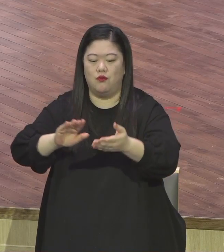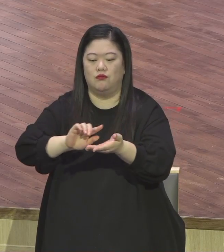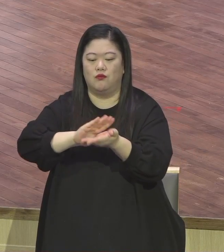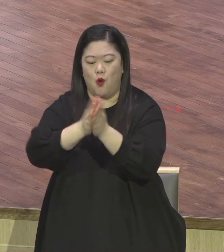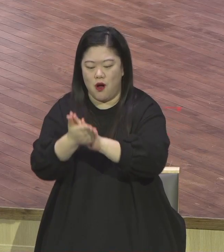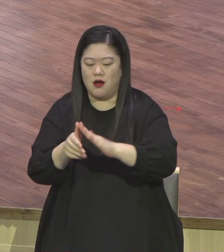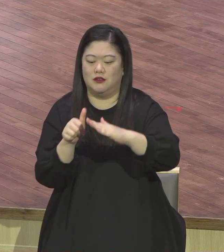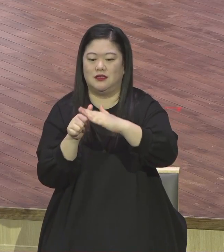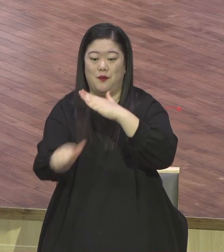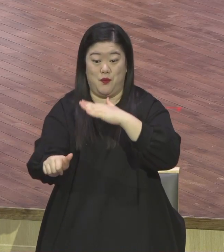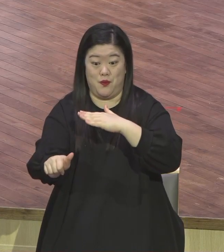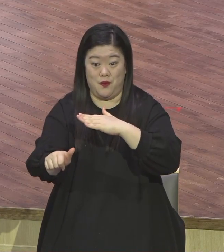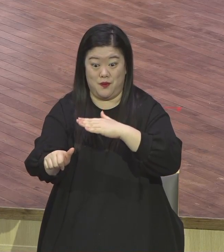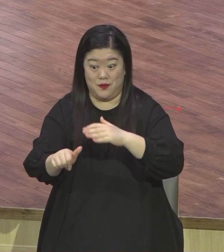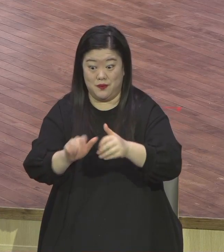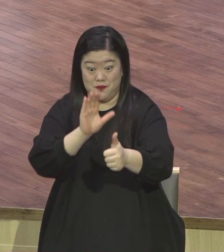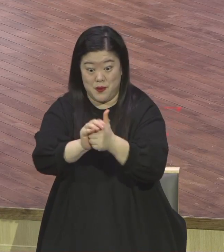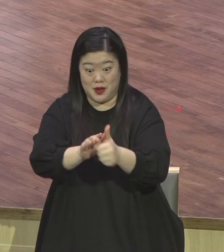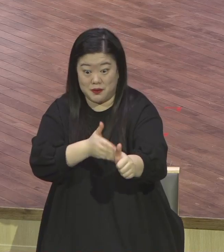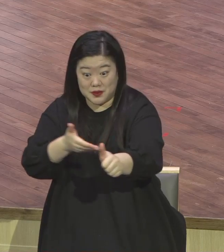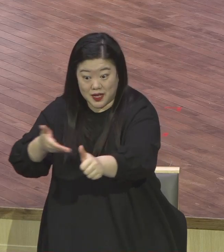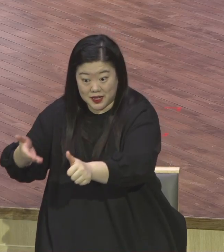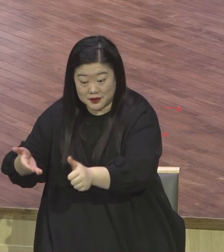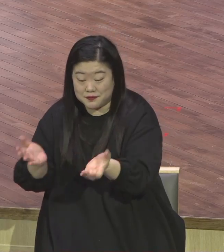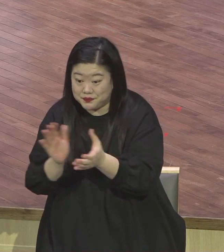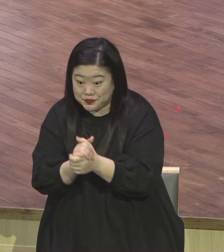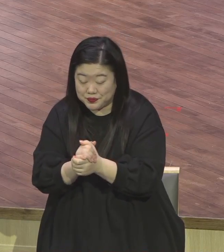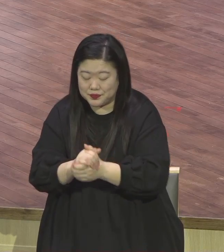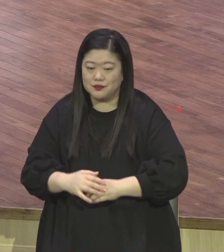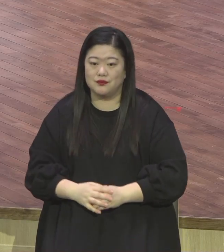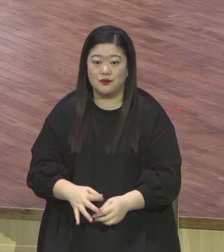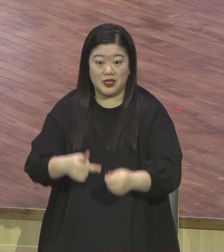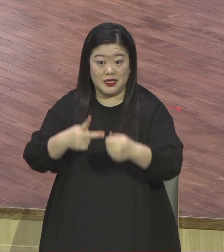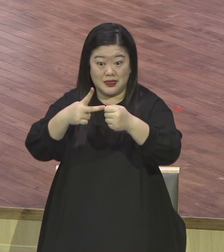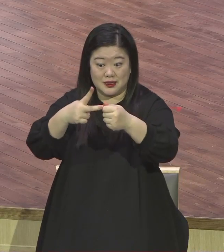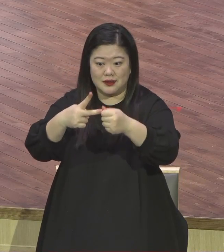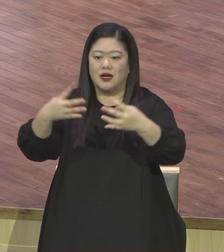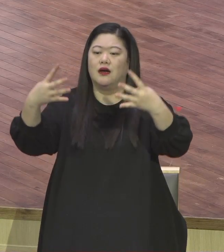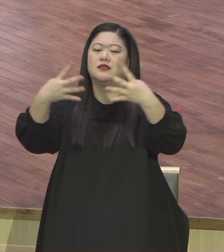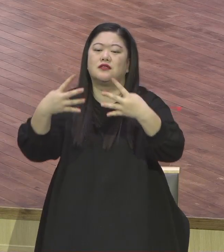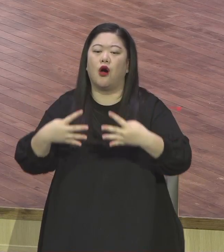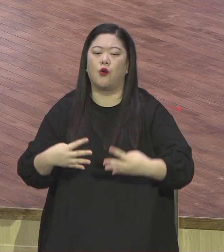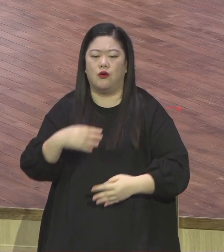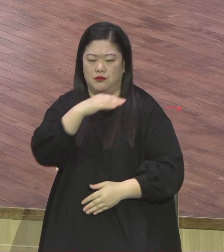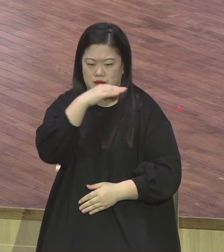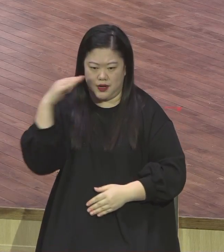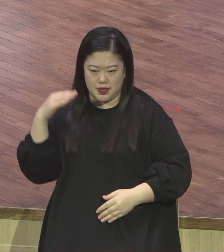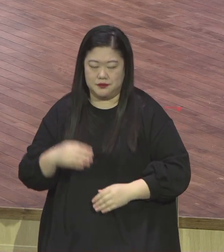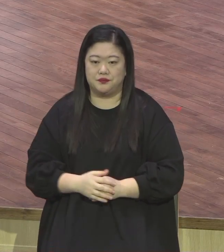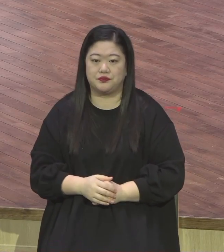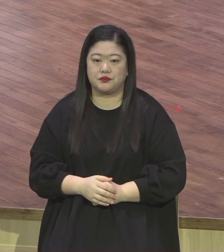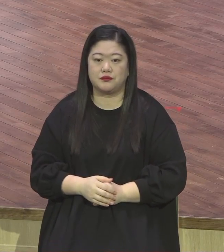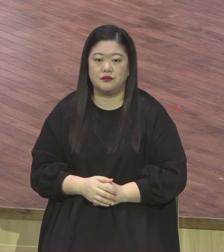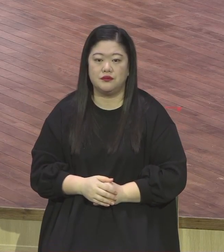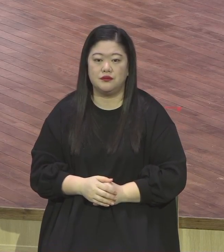축복합니다 두 번째로 올바른 적용입니다 3절 봅니다 대답하여 이르되 나는 어찌하여